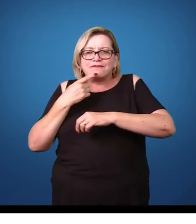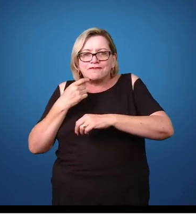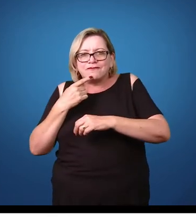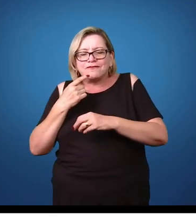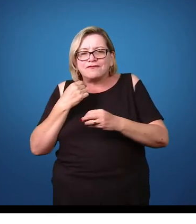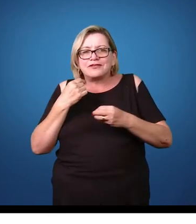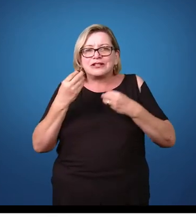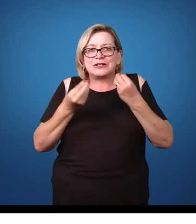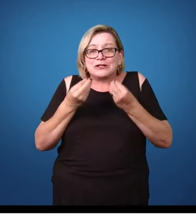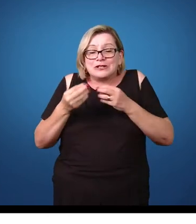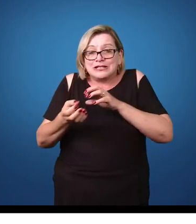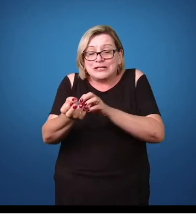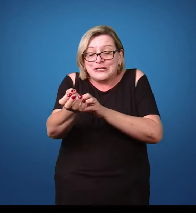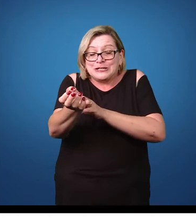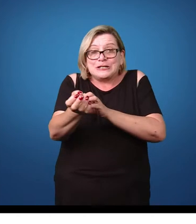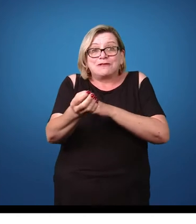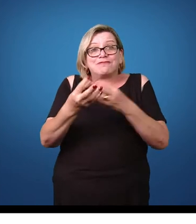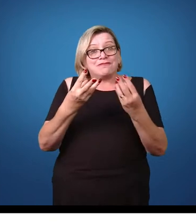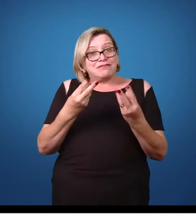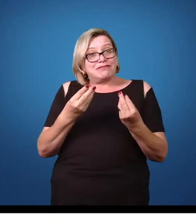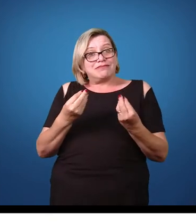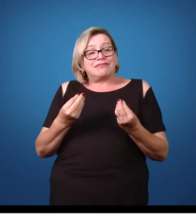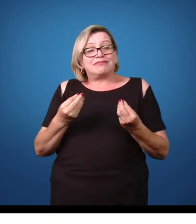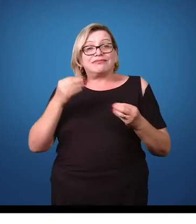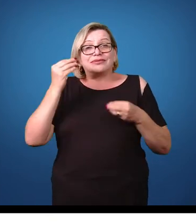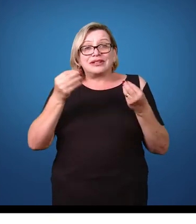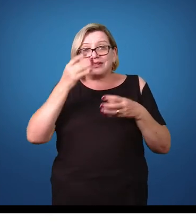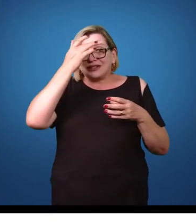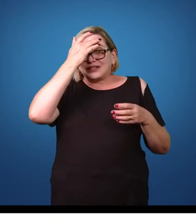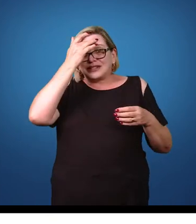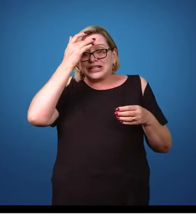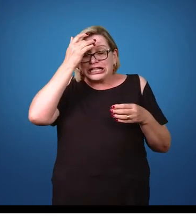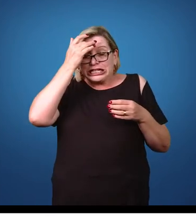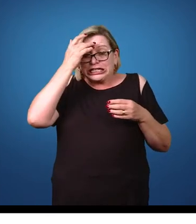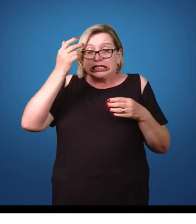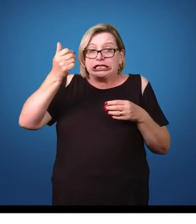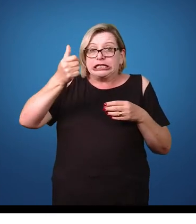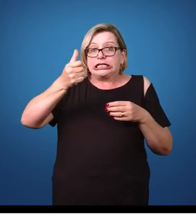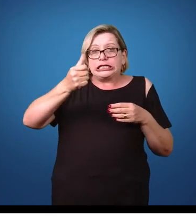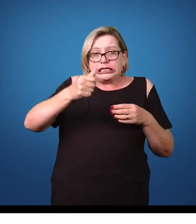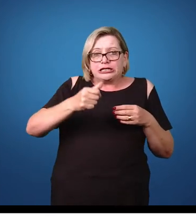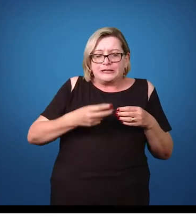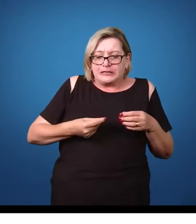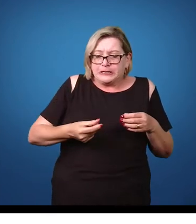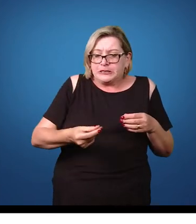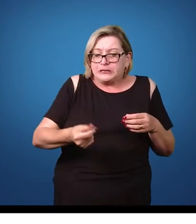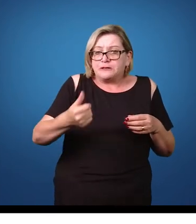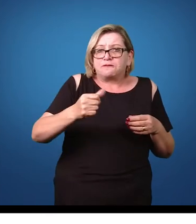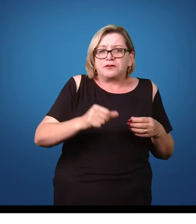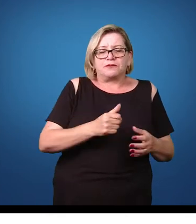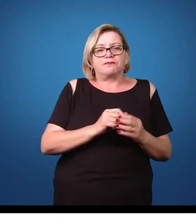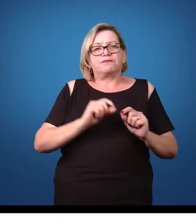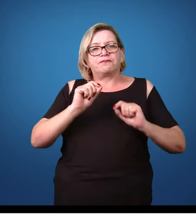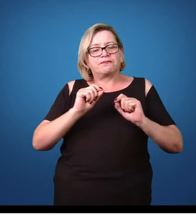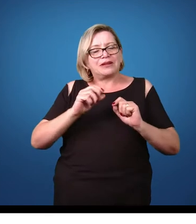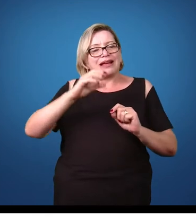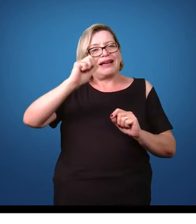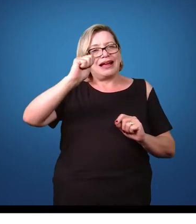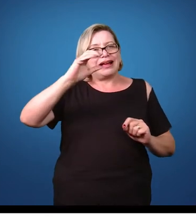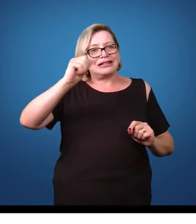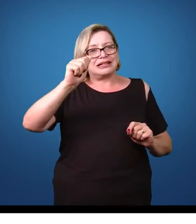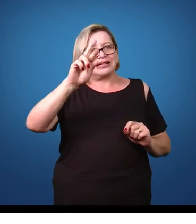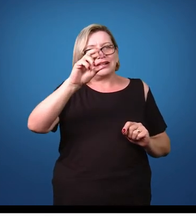um avermelhamento, uma coceira, e isso só pode ir se agravando com o tempo. Essa